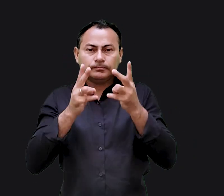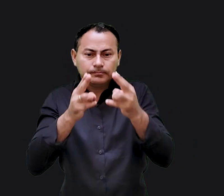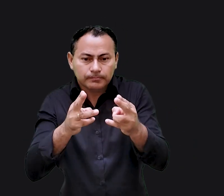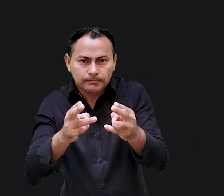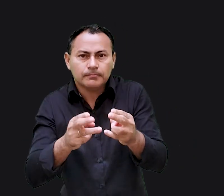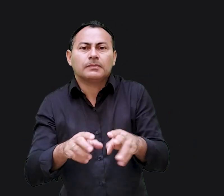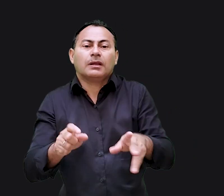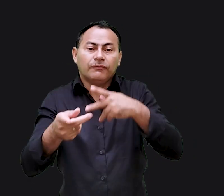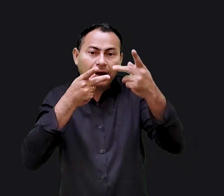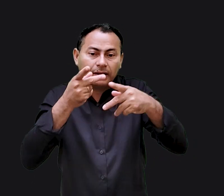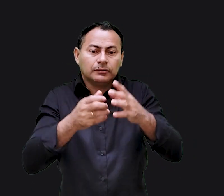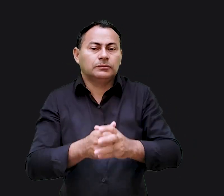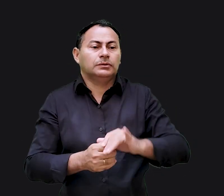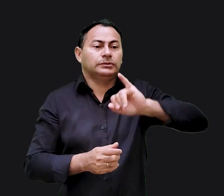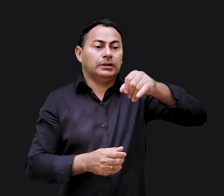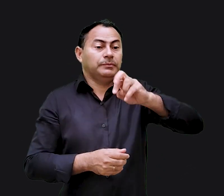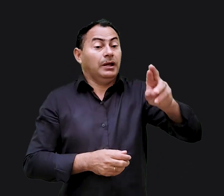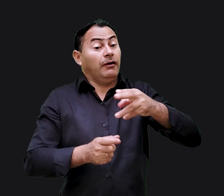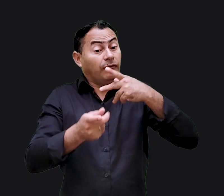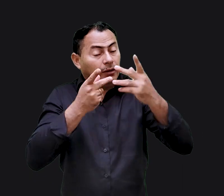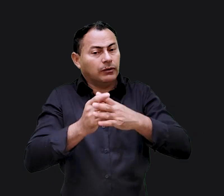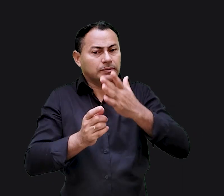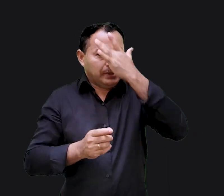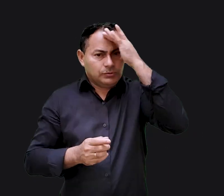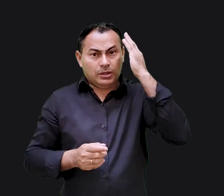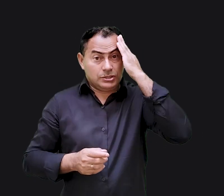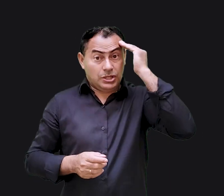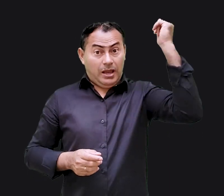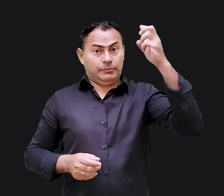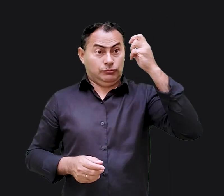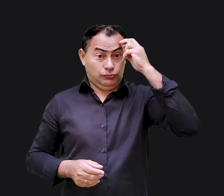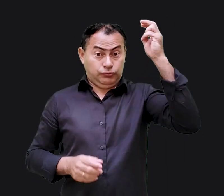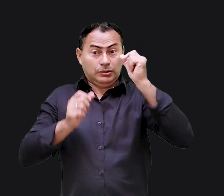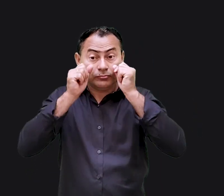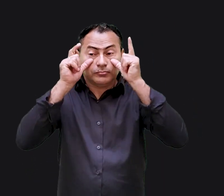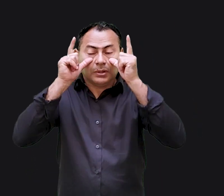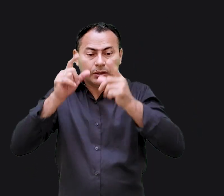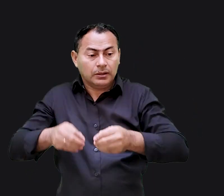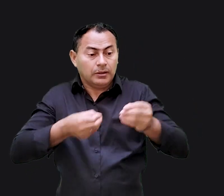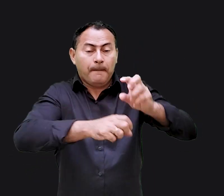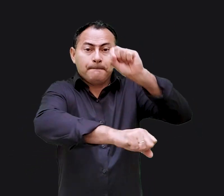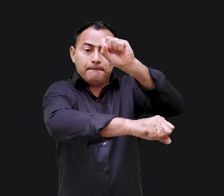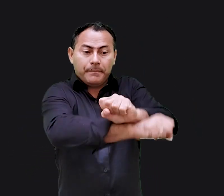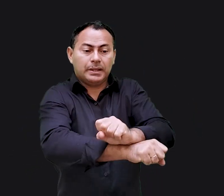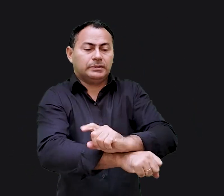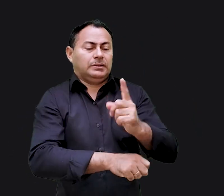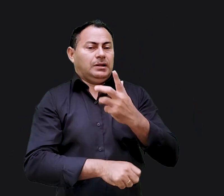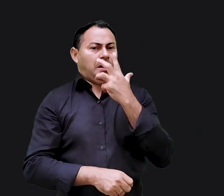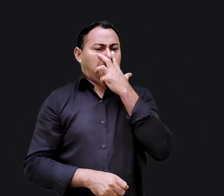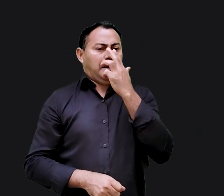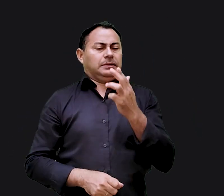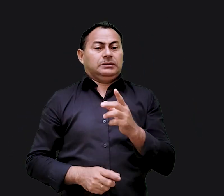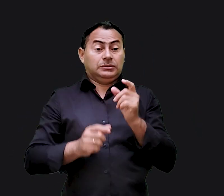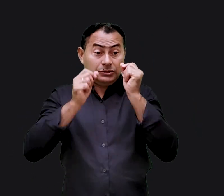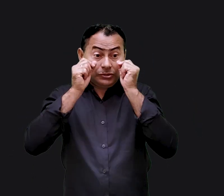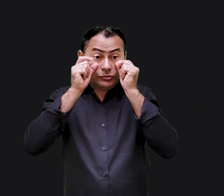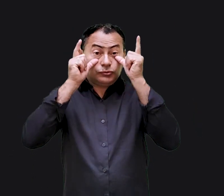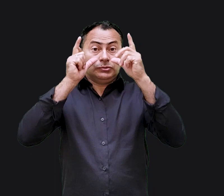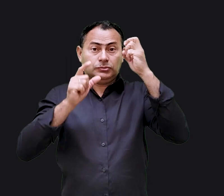Da mesma forma, ele diz, homem sábio e esperto, agora que você está sendo levado cativo, não se ache tão